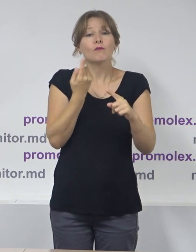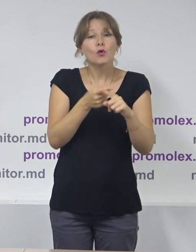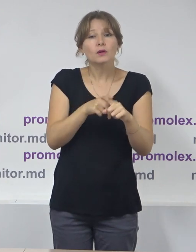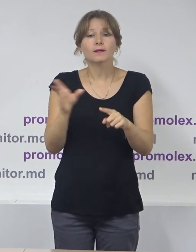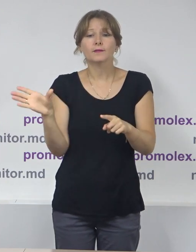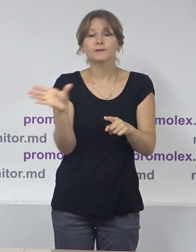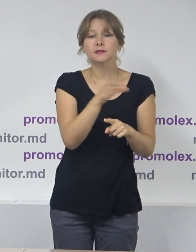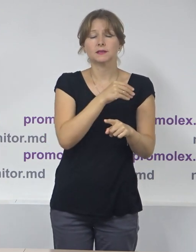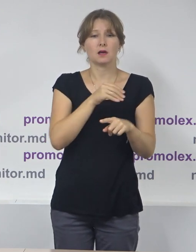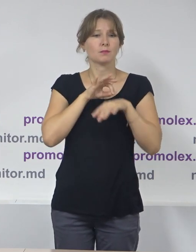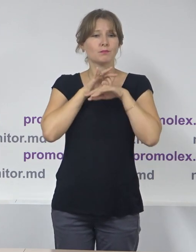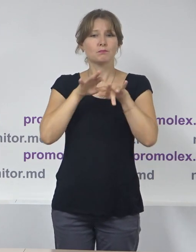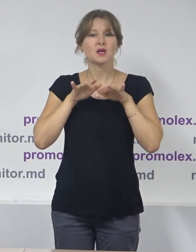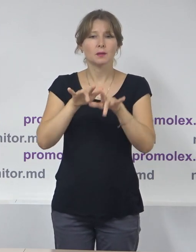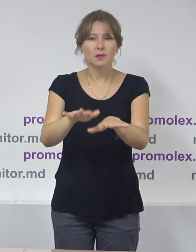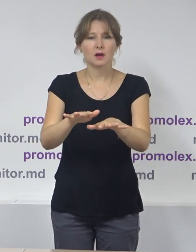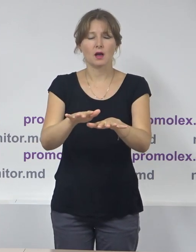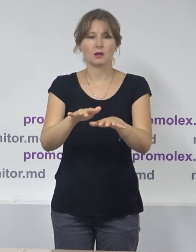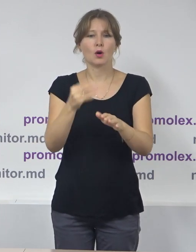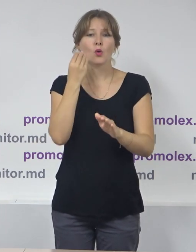ridică anumite,